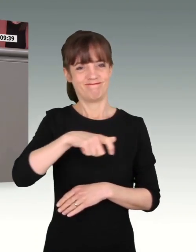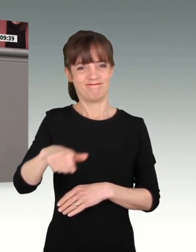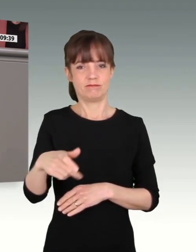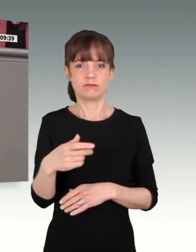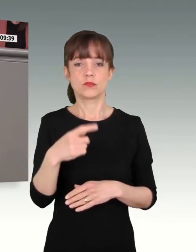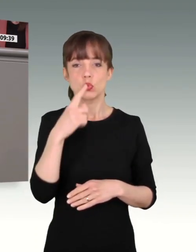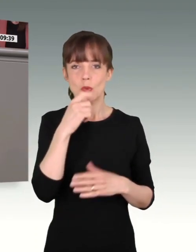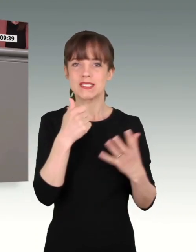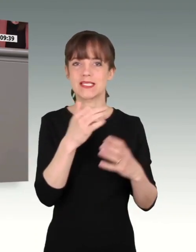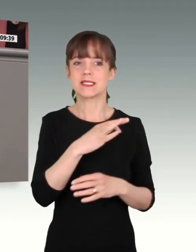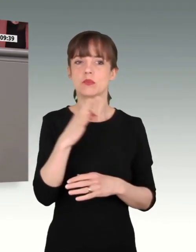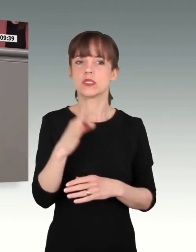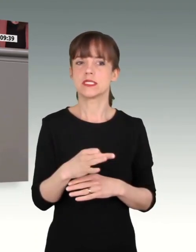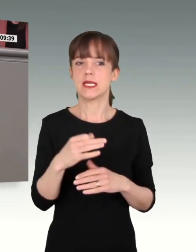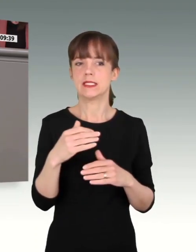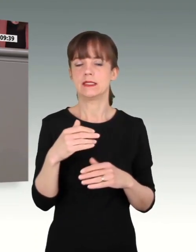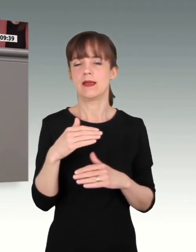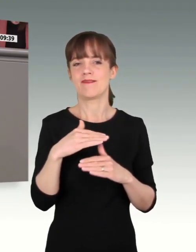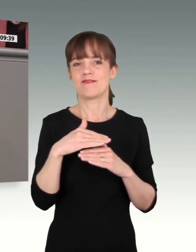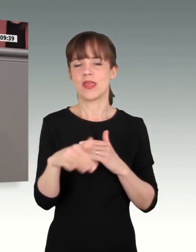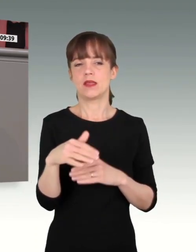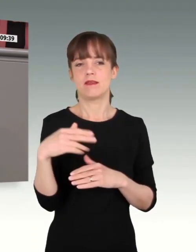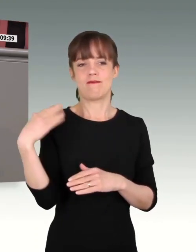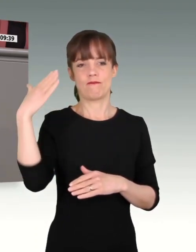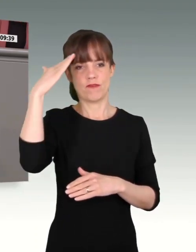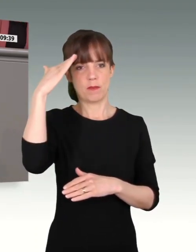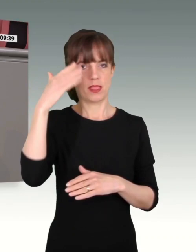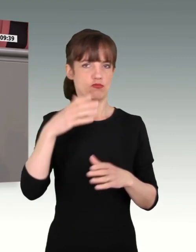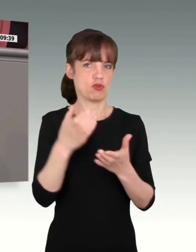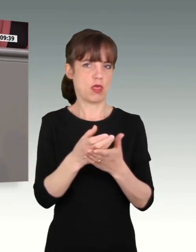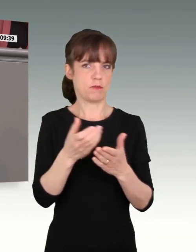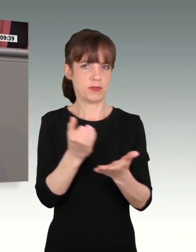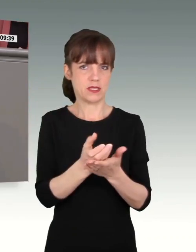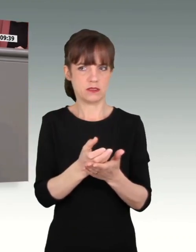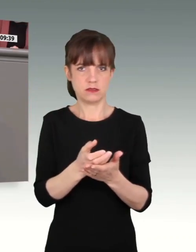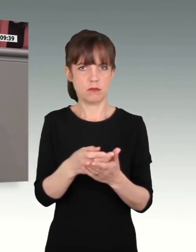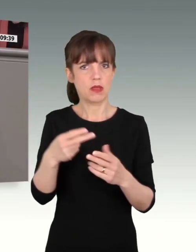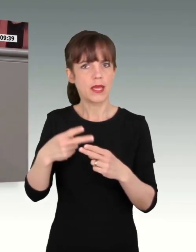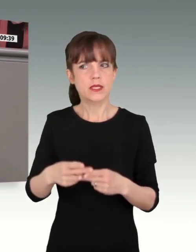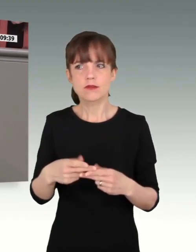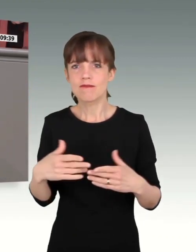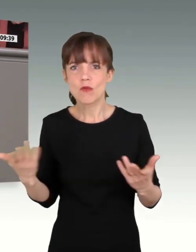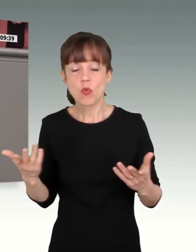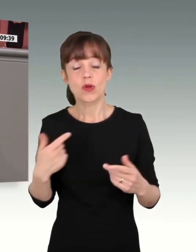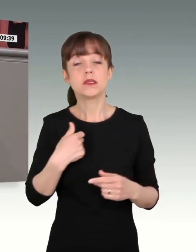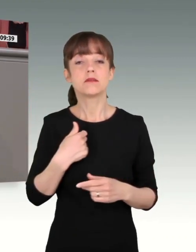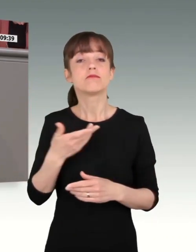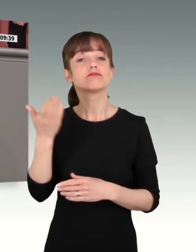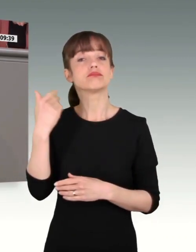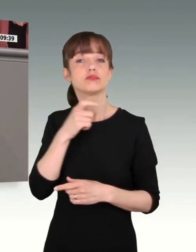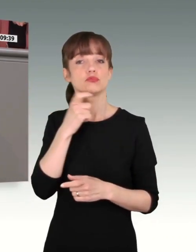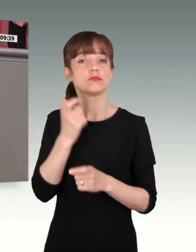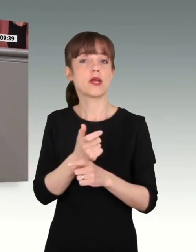besetzt sind. Meine Damen und Herren, so kann doch eine Armee nicht funktionieren. Und als ehemaliger Personaler sage ich Ihnen jetzt auch, woran das